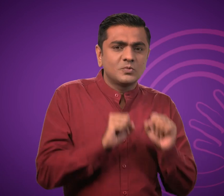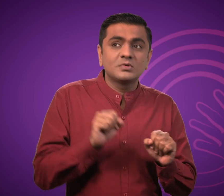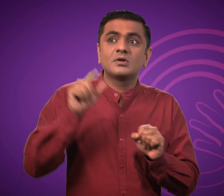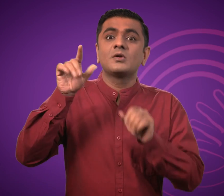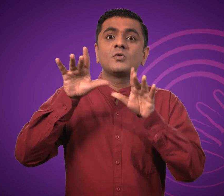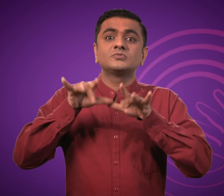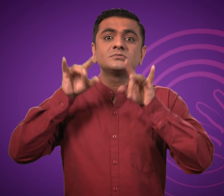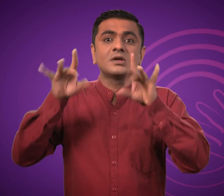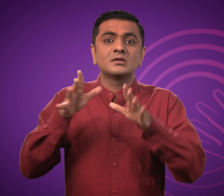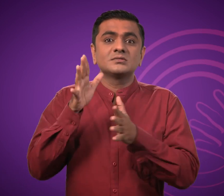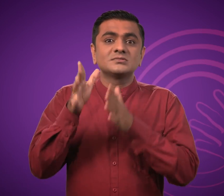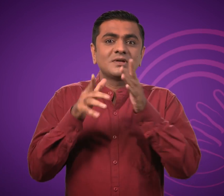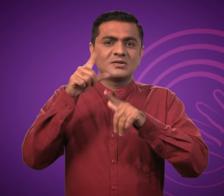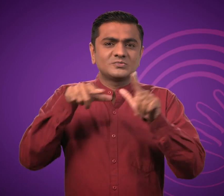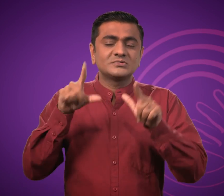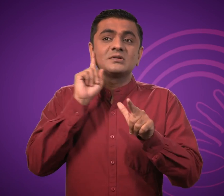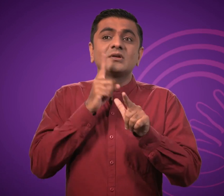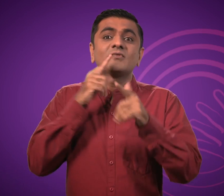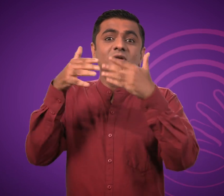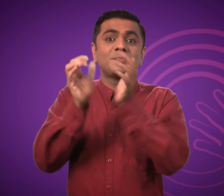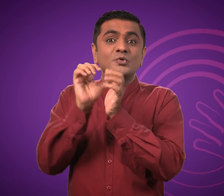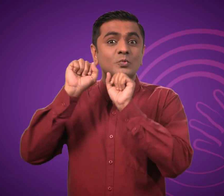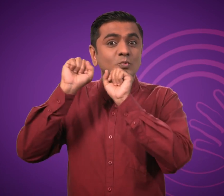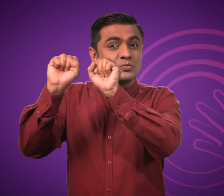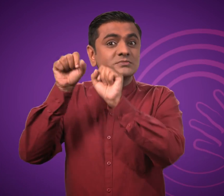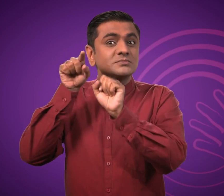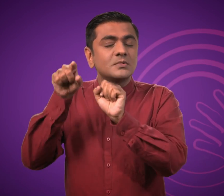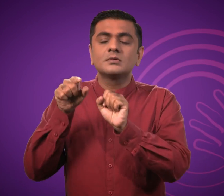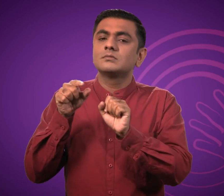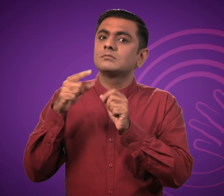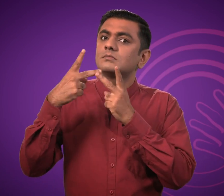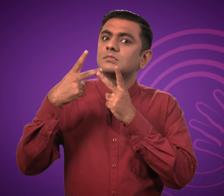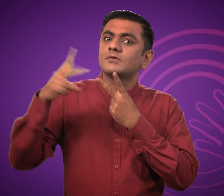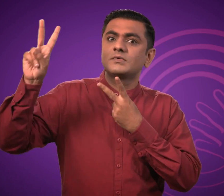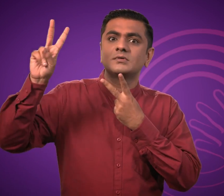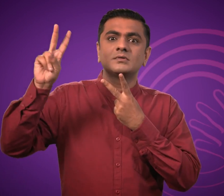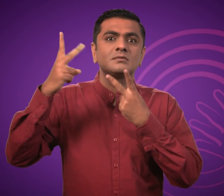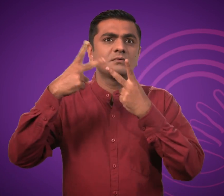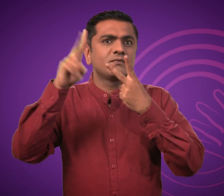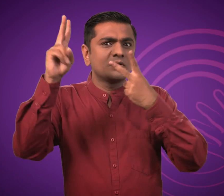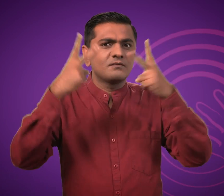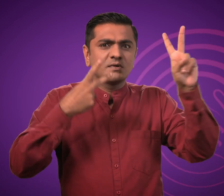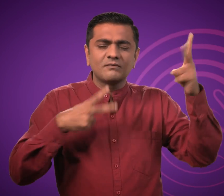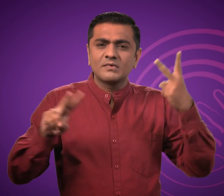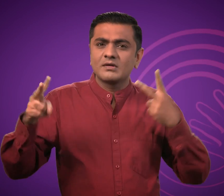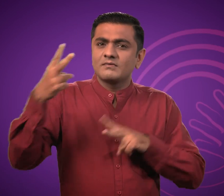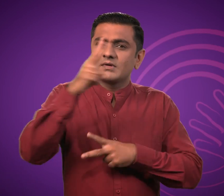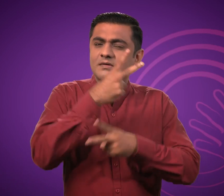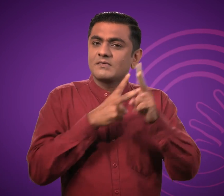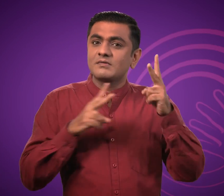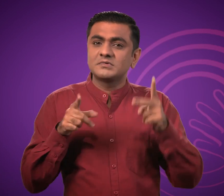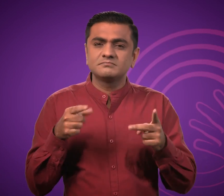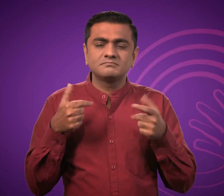समुदाय अपनी संस्कृतियों को साजा करने के लिए एक साथ आते है।